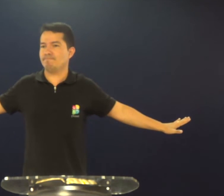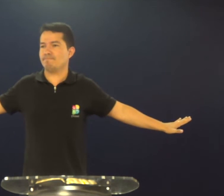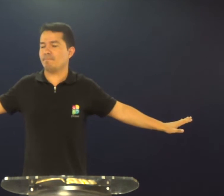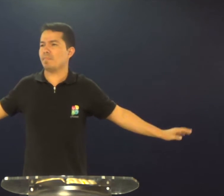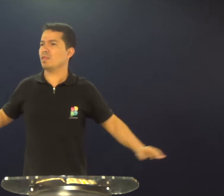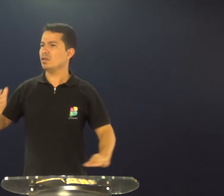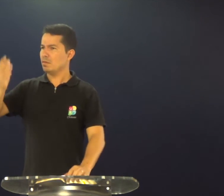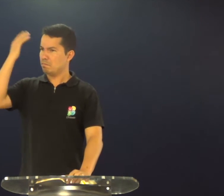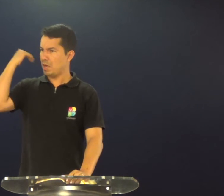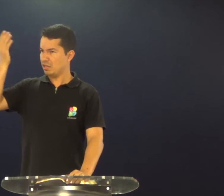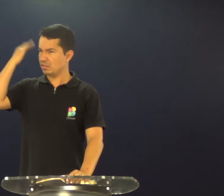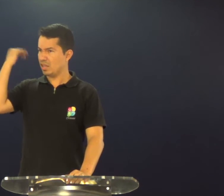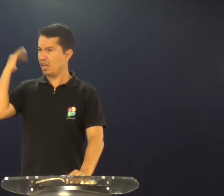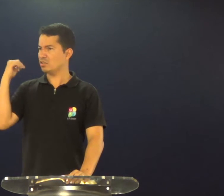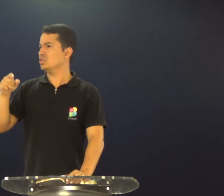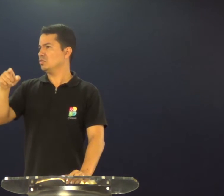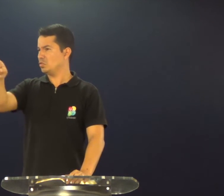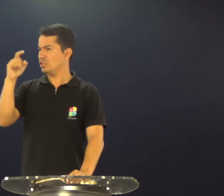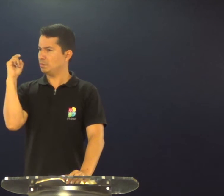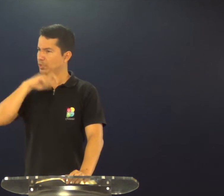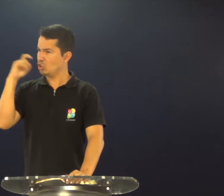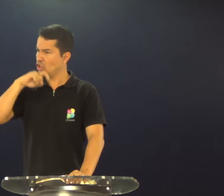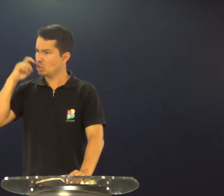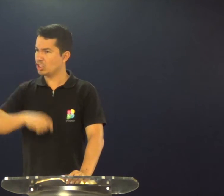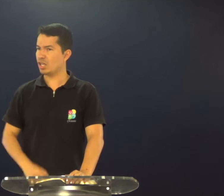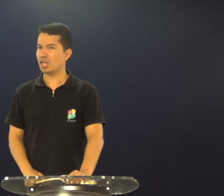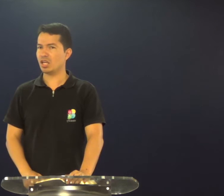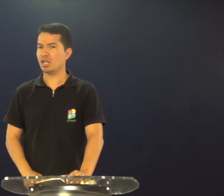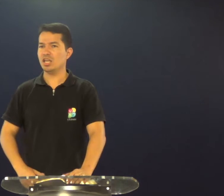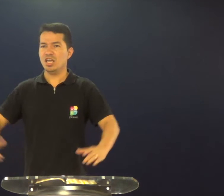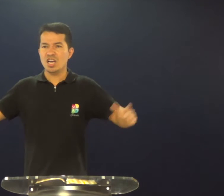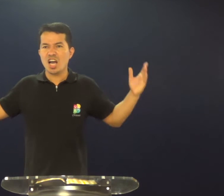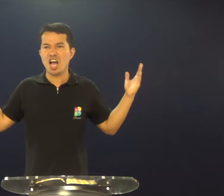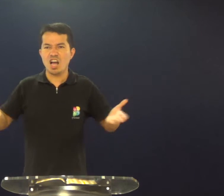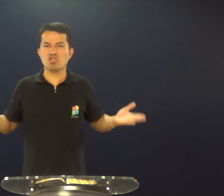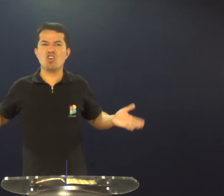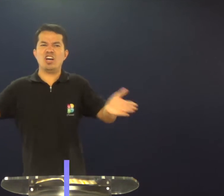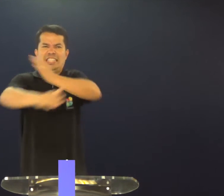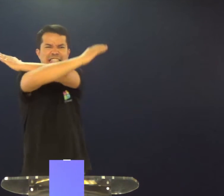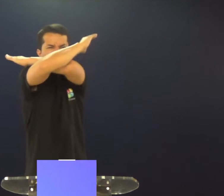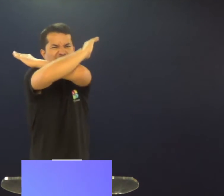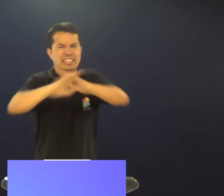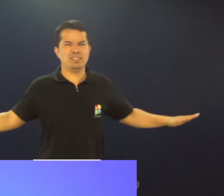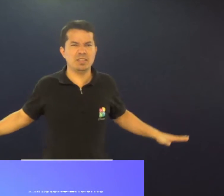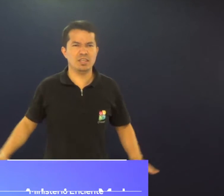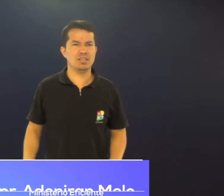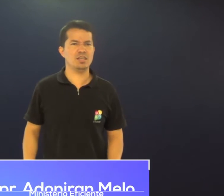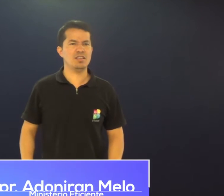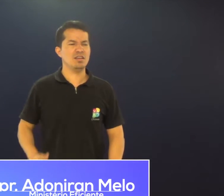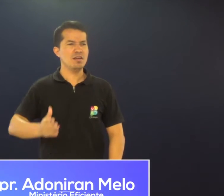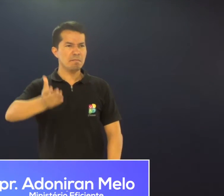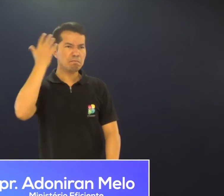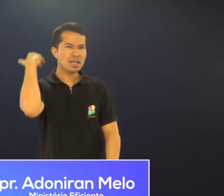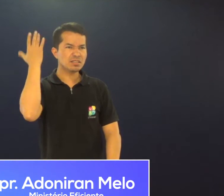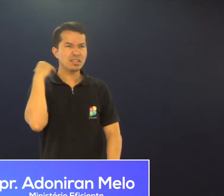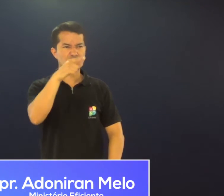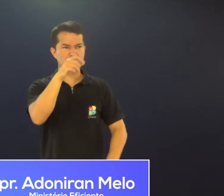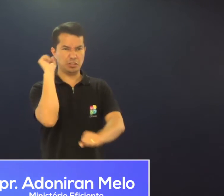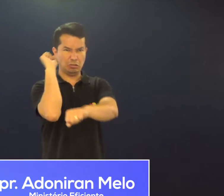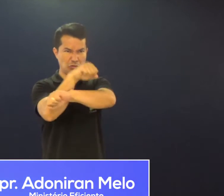acabado, no passado você mentia, agora isso tem que ter acabado, no